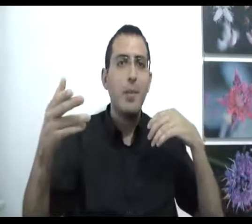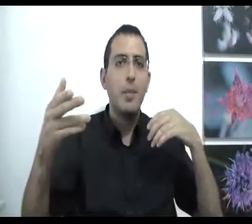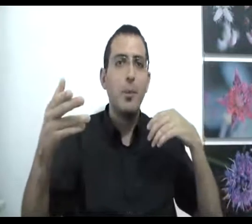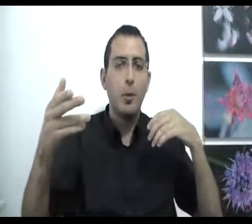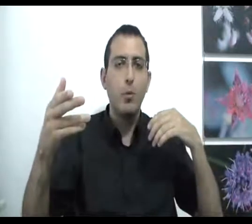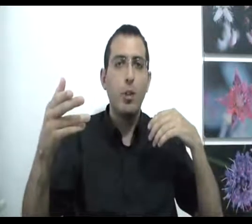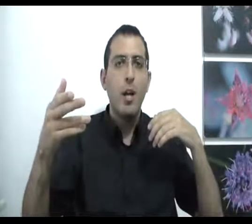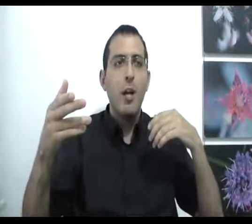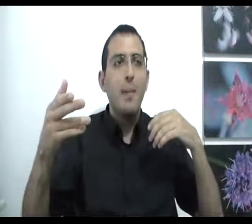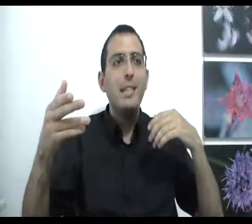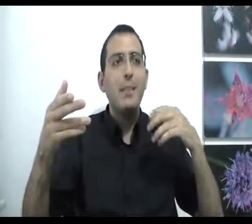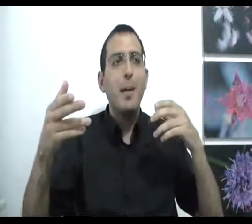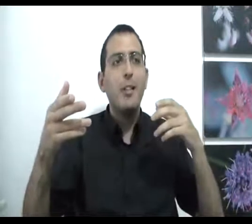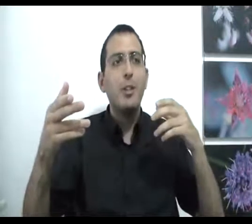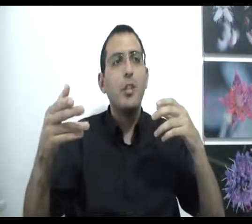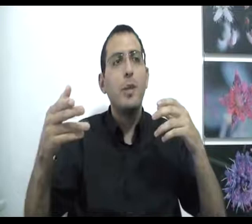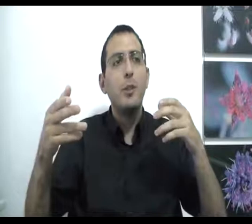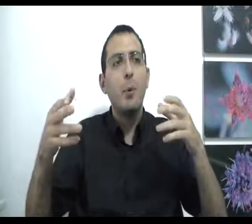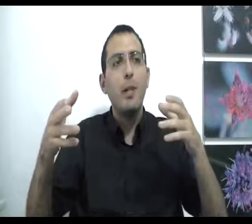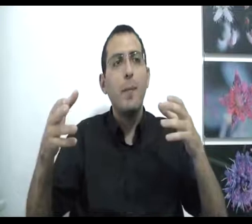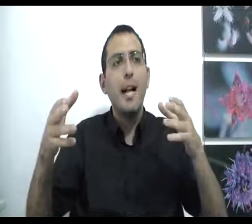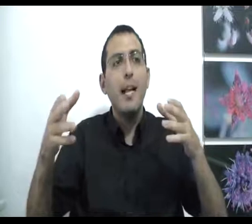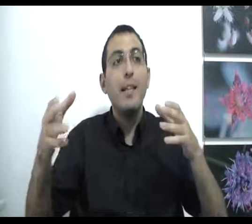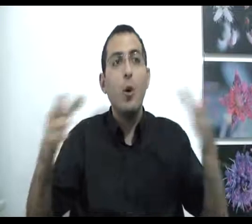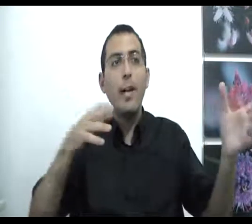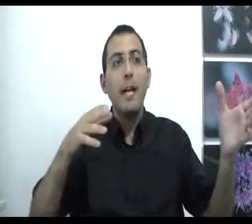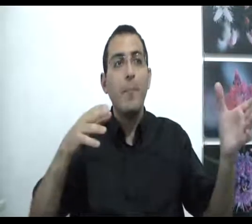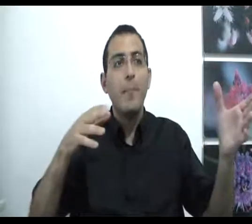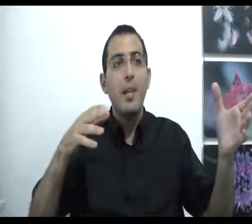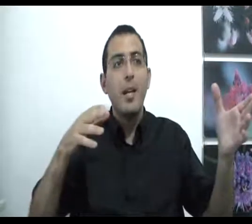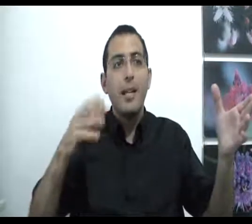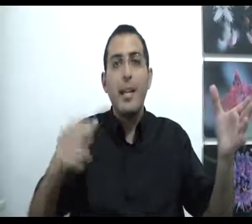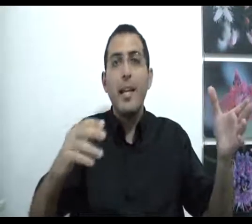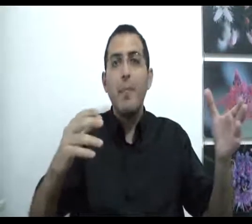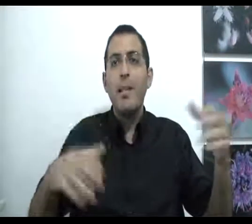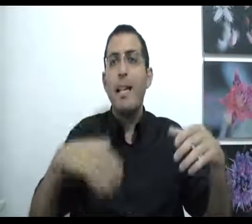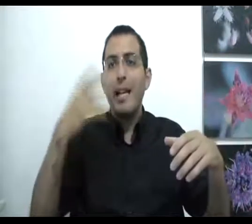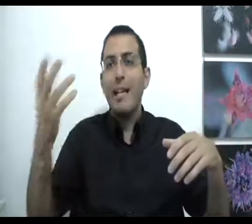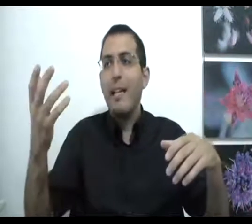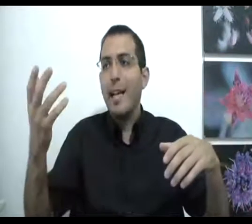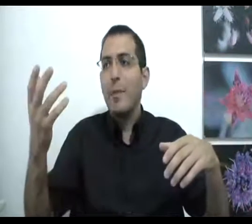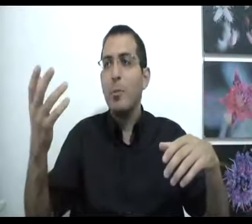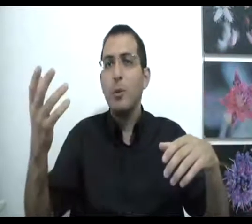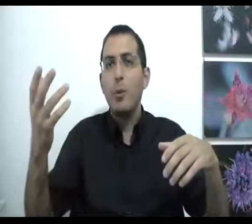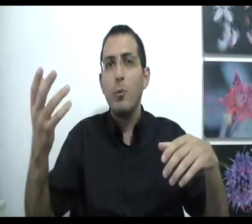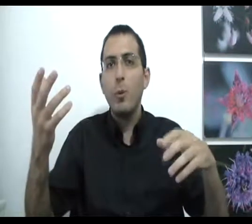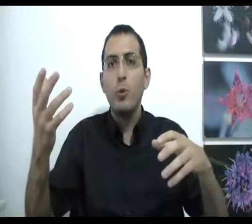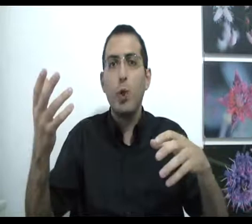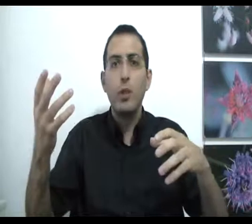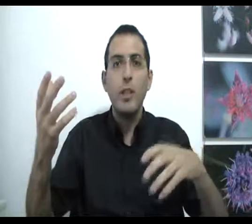יש לה משמעות, בעצם אמרת שיש גם משמעות למילה אני לא קיים. כי אם אני קיים יש משמעות בראשו שיש